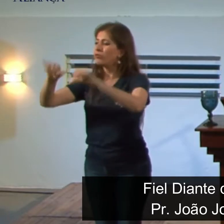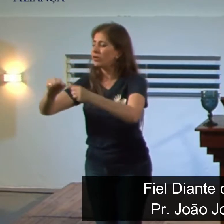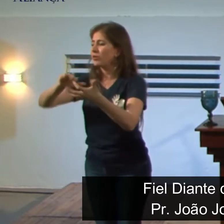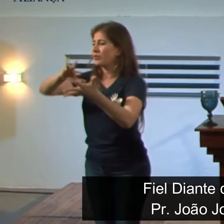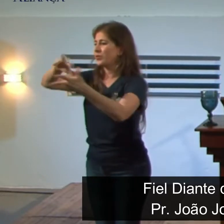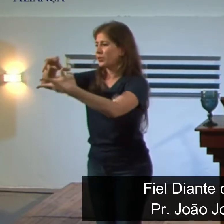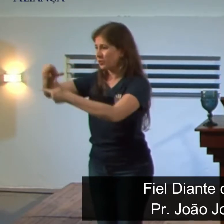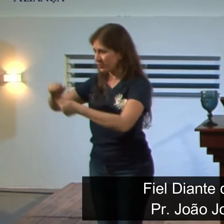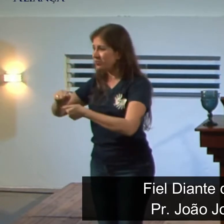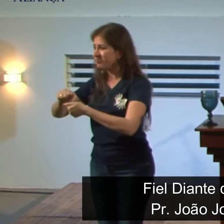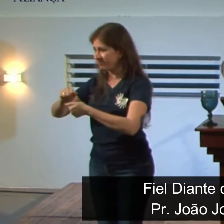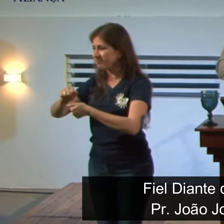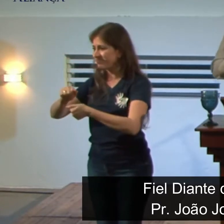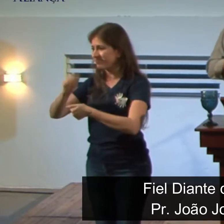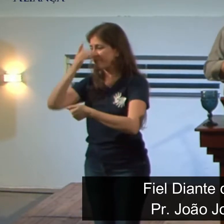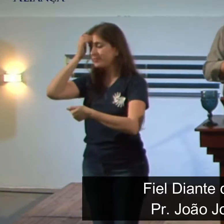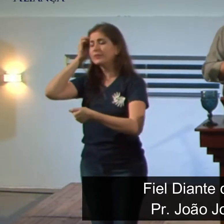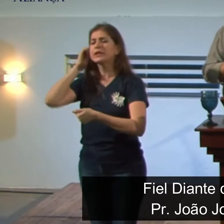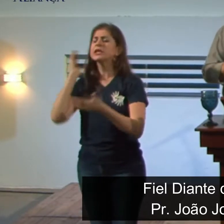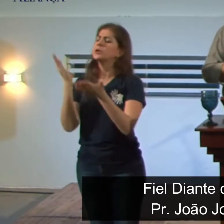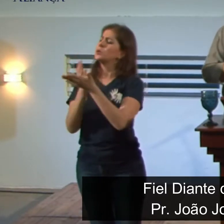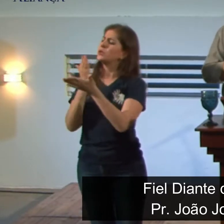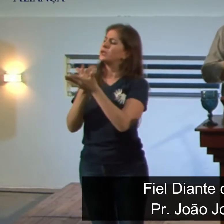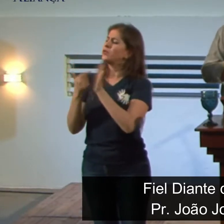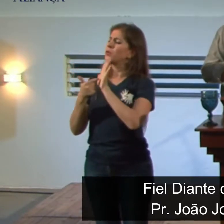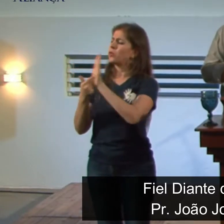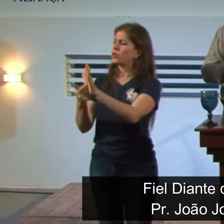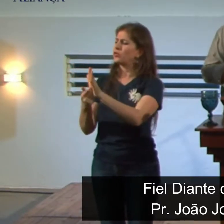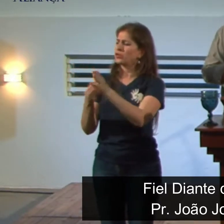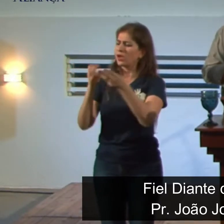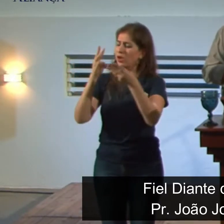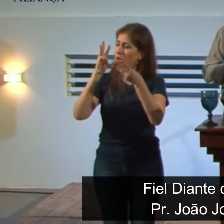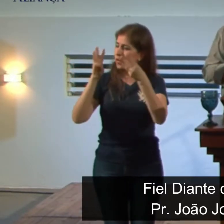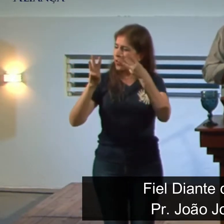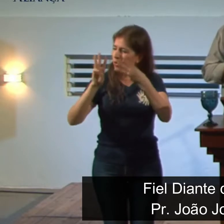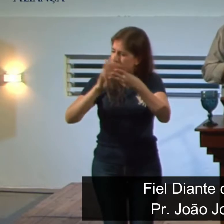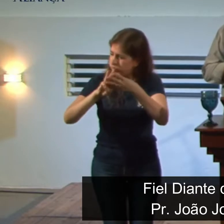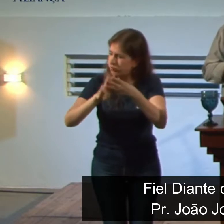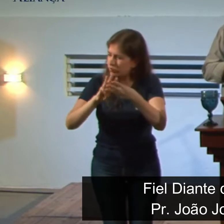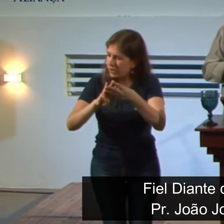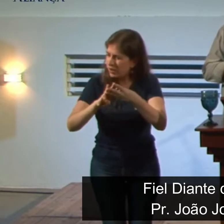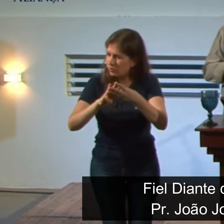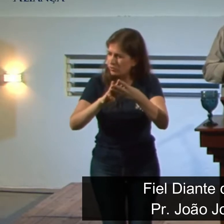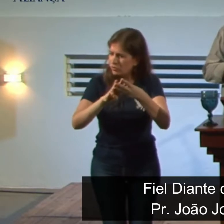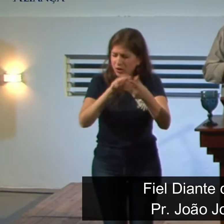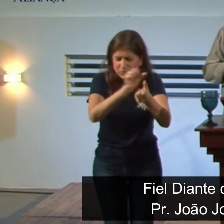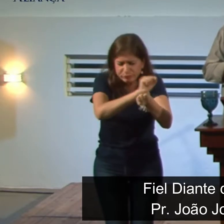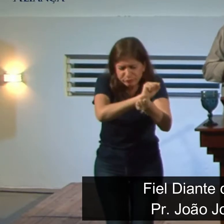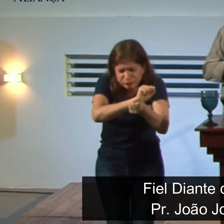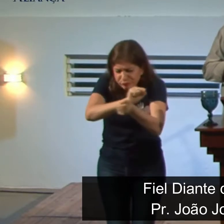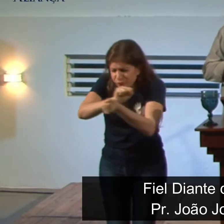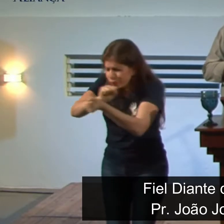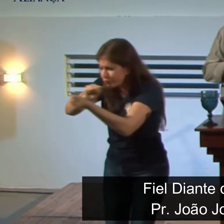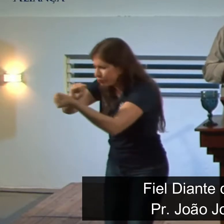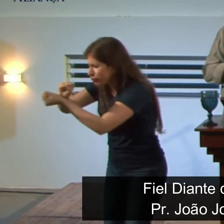O livro tem como destinatários os judeus cativos na Babilônia, tendo como objetivo enfatizar a